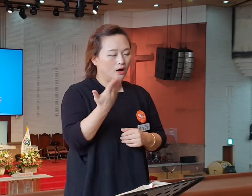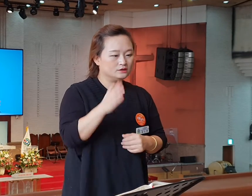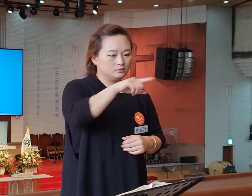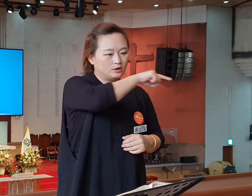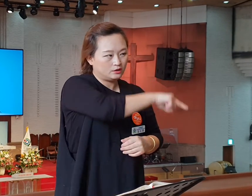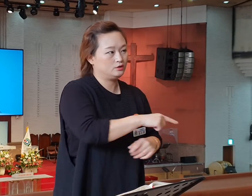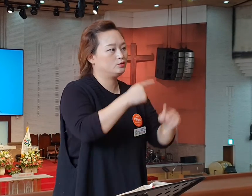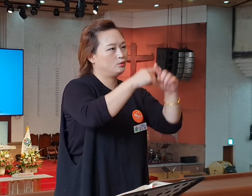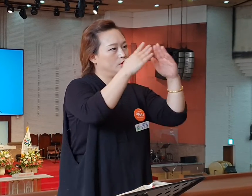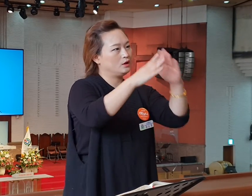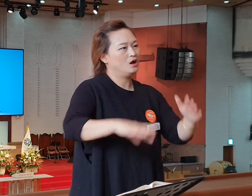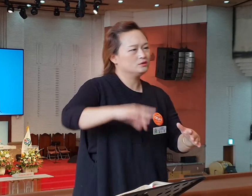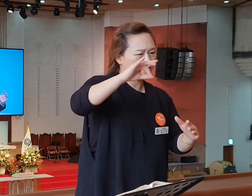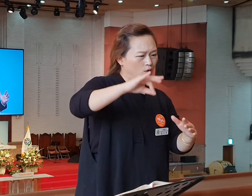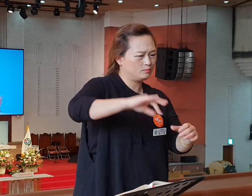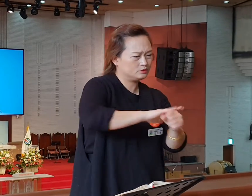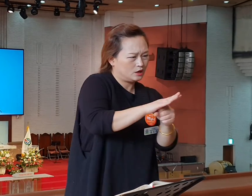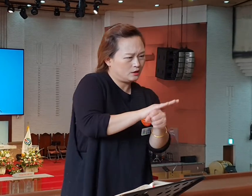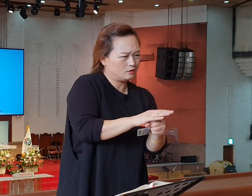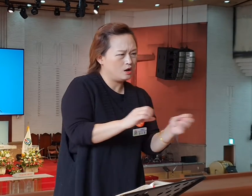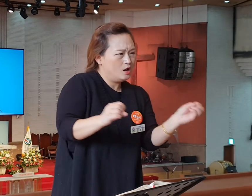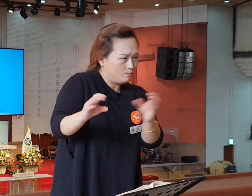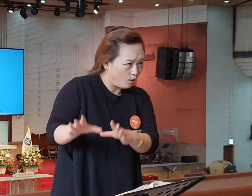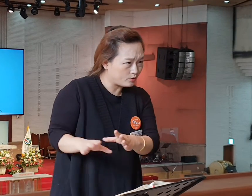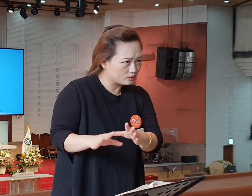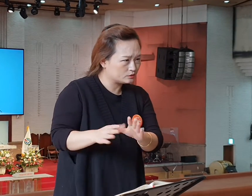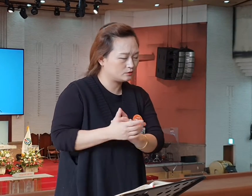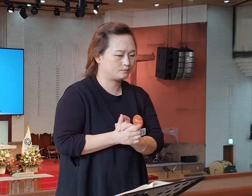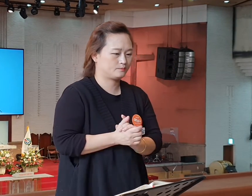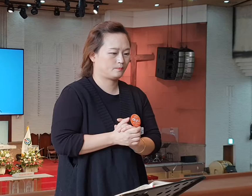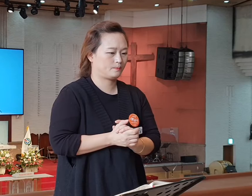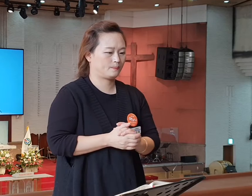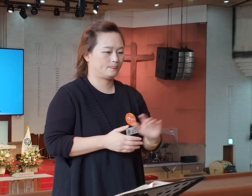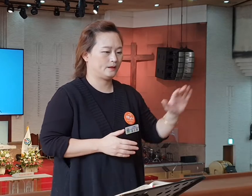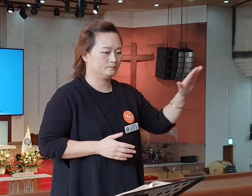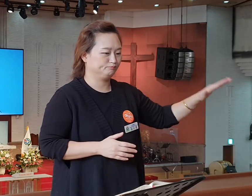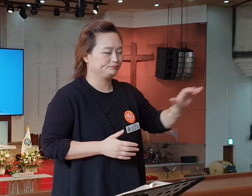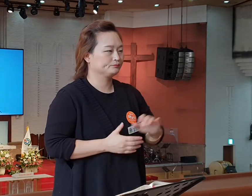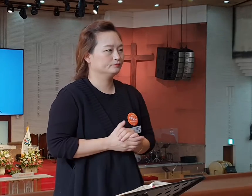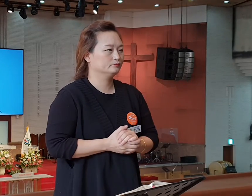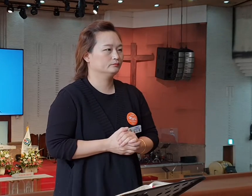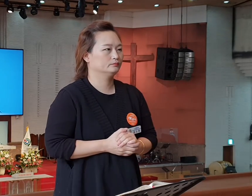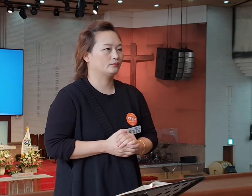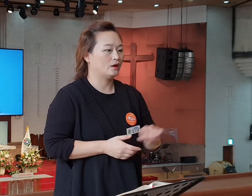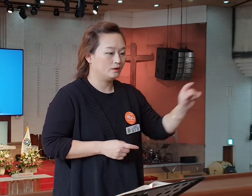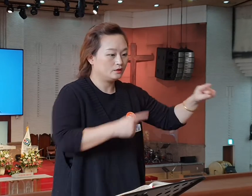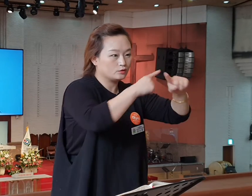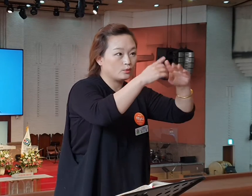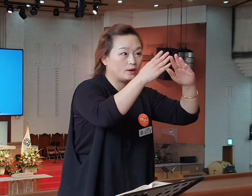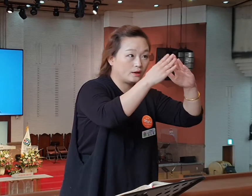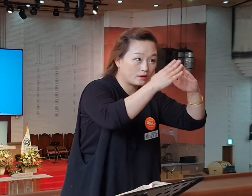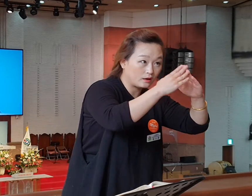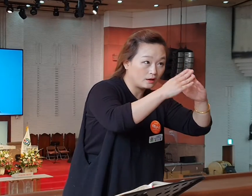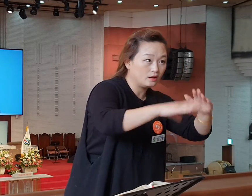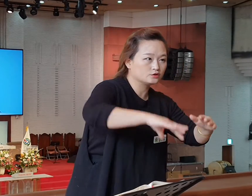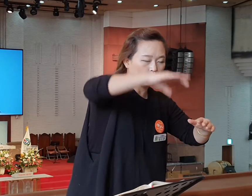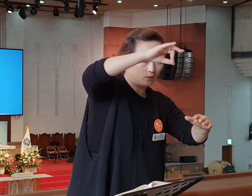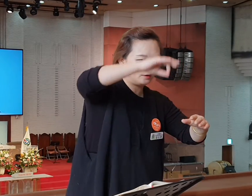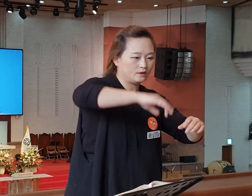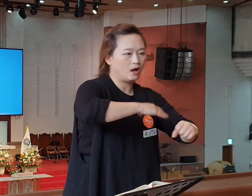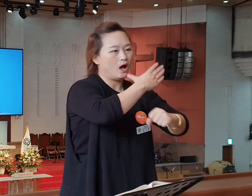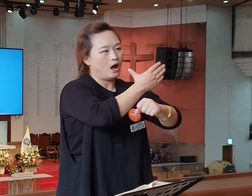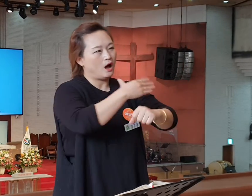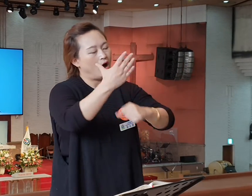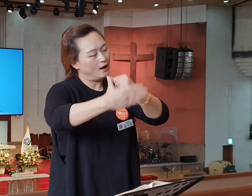교회는 자리 잡습니다. 에베소 교회는 도시 안에서, 아까 말씀드렸죠. 시안한 능을 행하시니, 주의 말씀이 힘을 얻어갔어요.